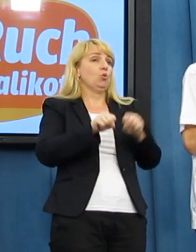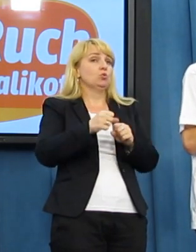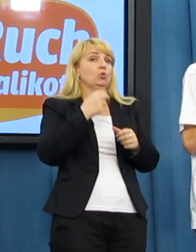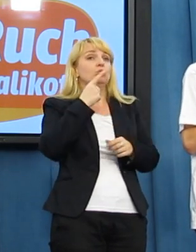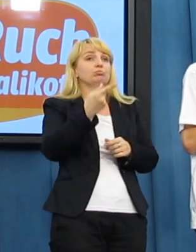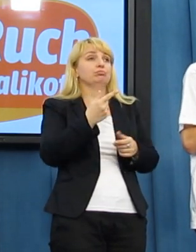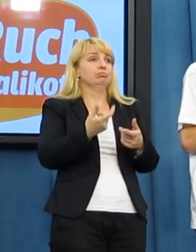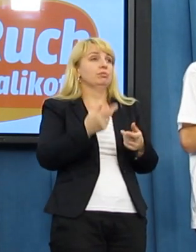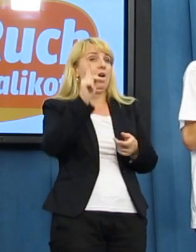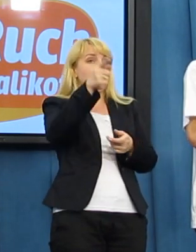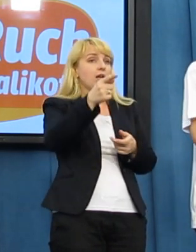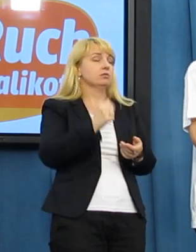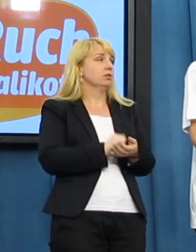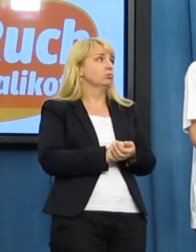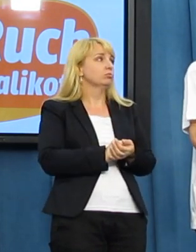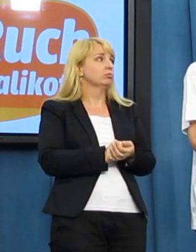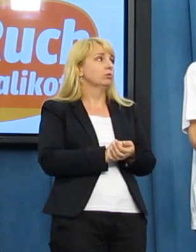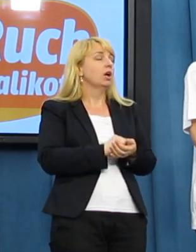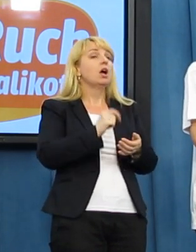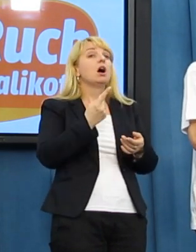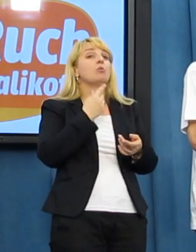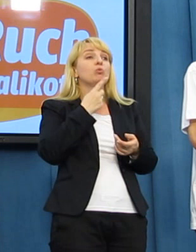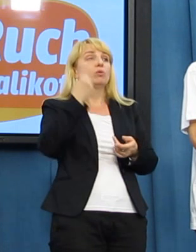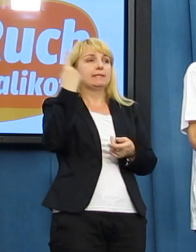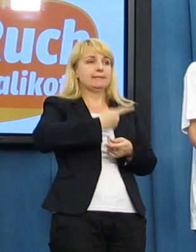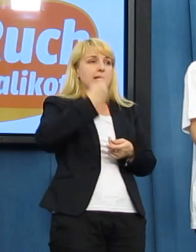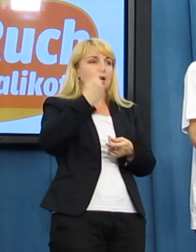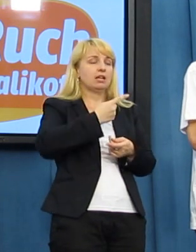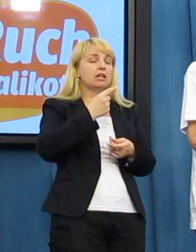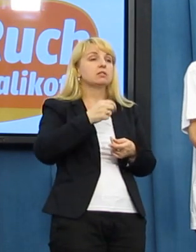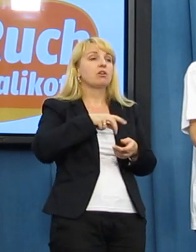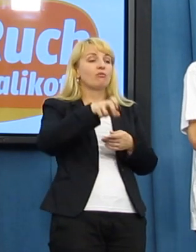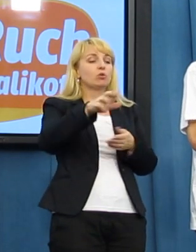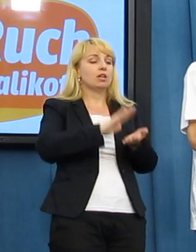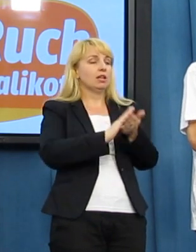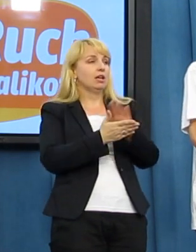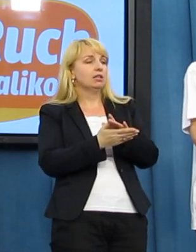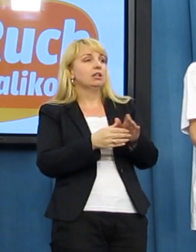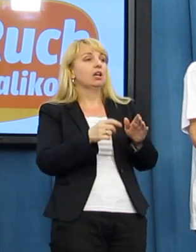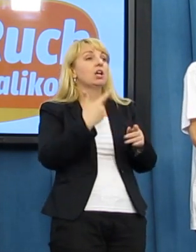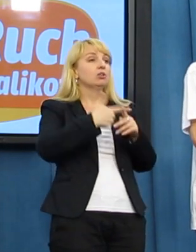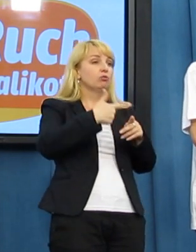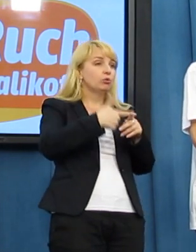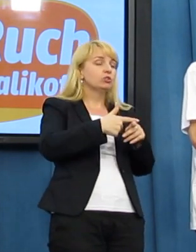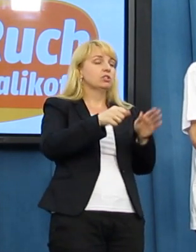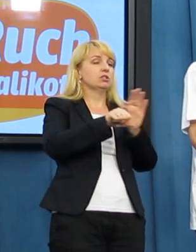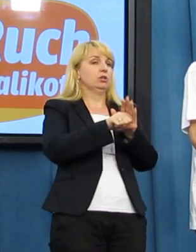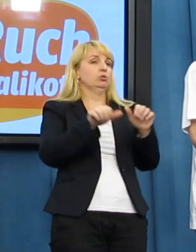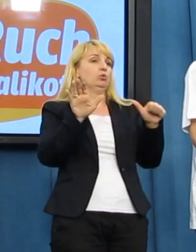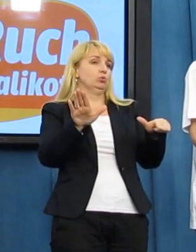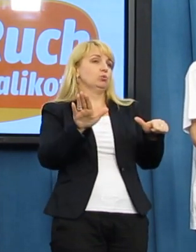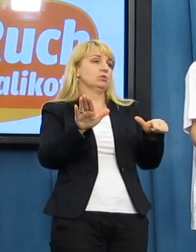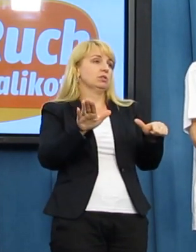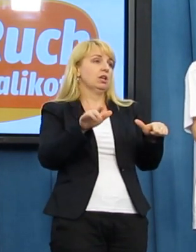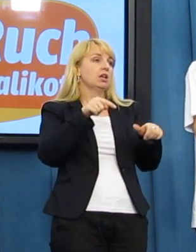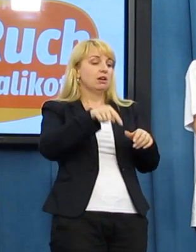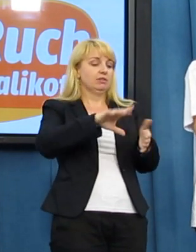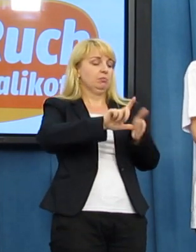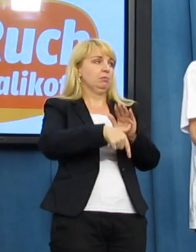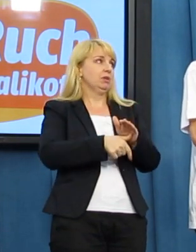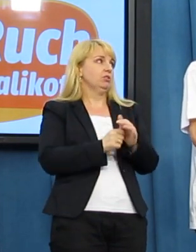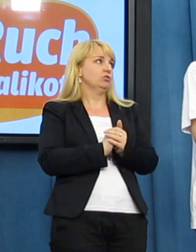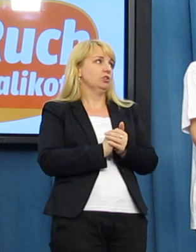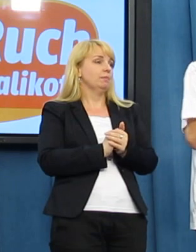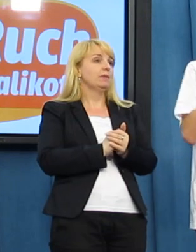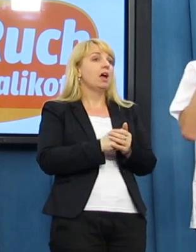zaproponował w ramach wyroku? Zakaz wchodzenia na rynek od 20 do 6 w tymże właśnie mieście. Rozumiecie? A tutaj